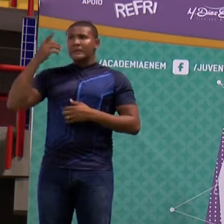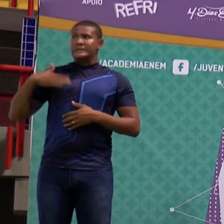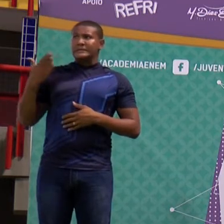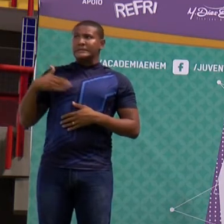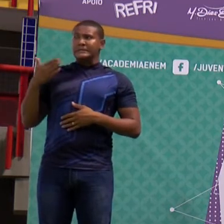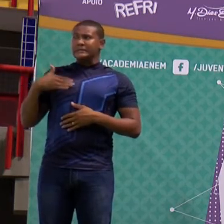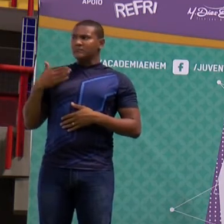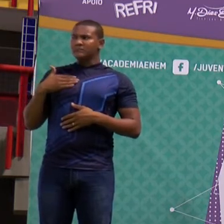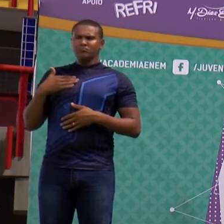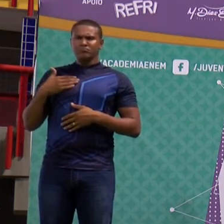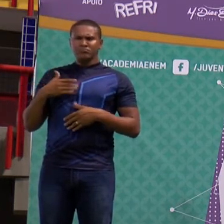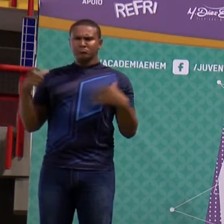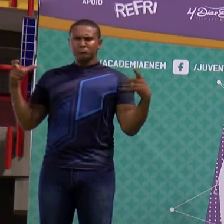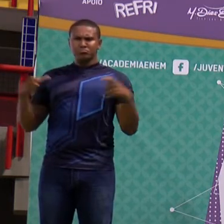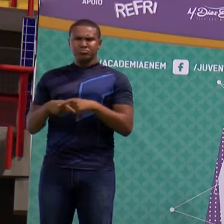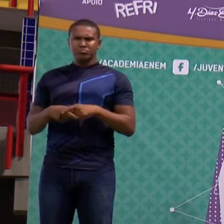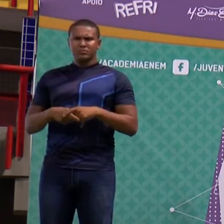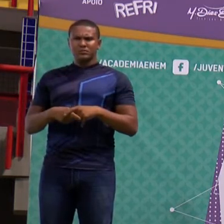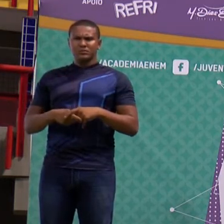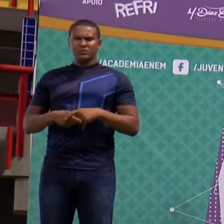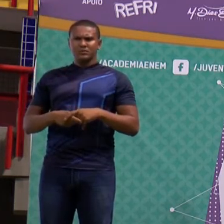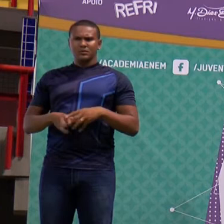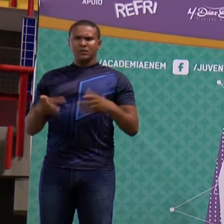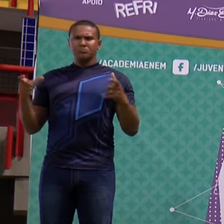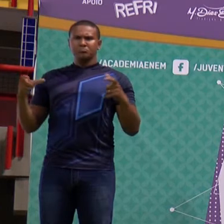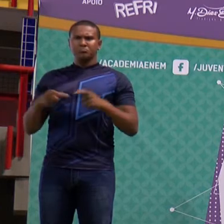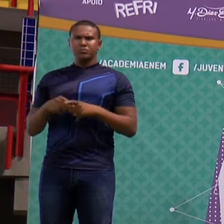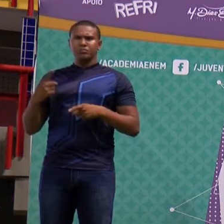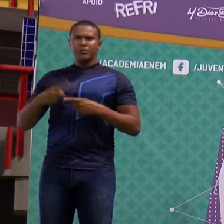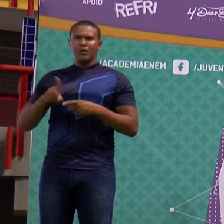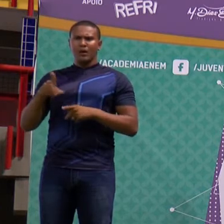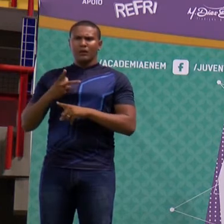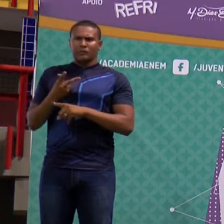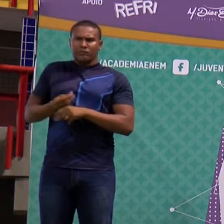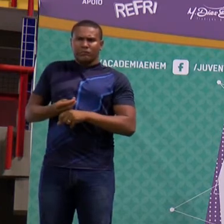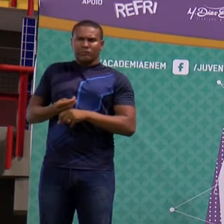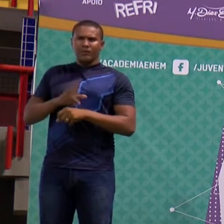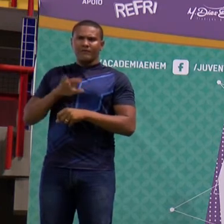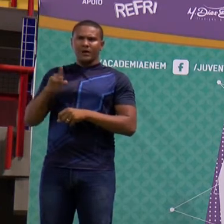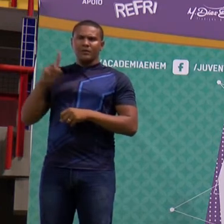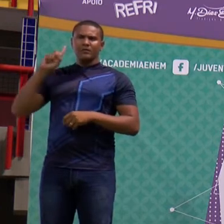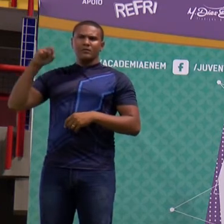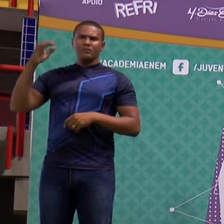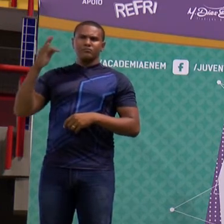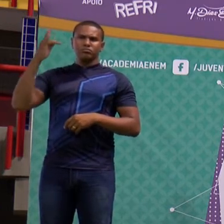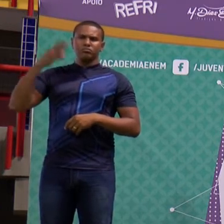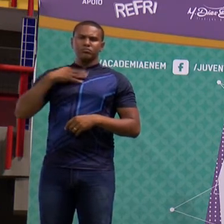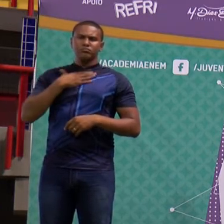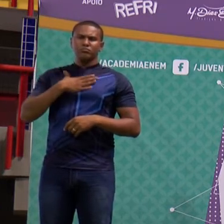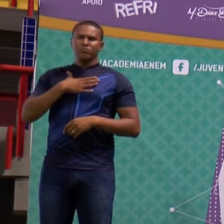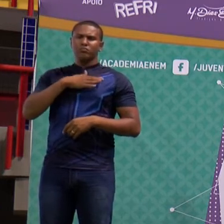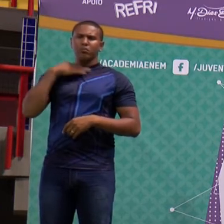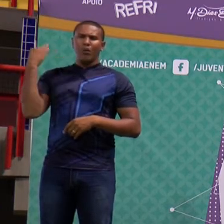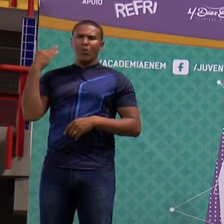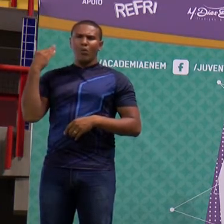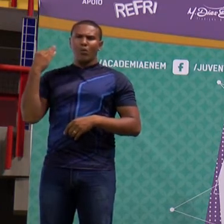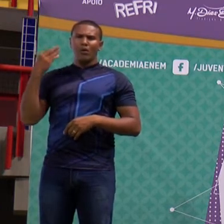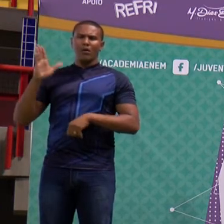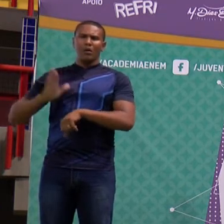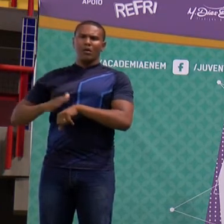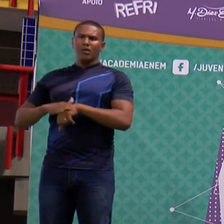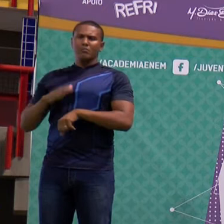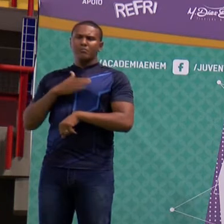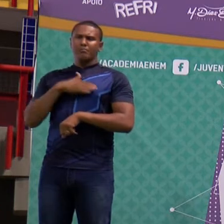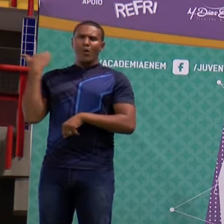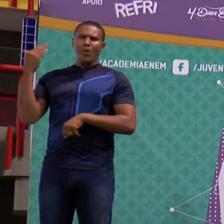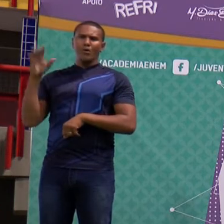não vai aumentar em número. Por quê? Porque ele está programado para entrar em extinção. Ele é um projeto suicida para